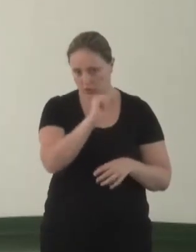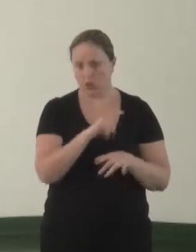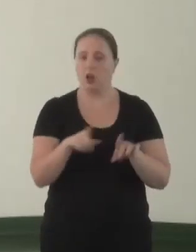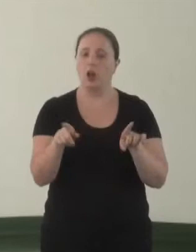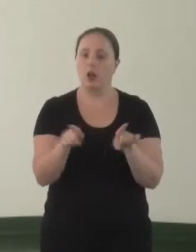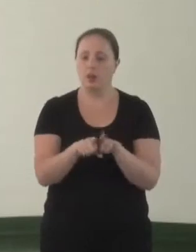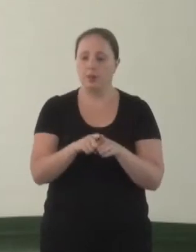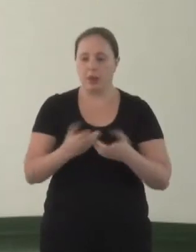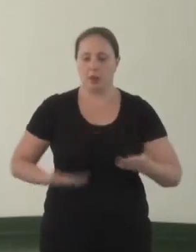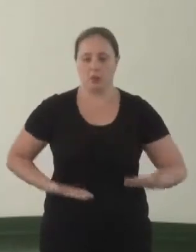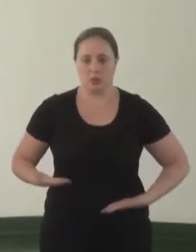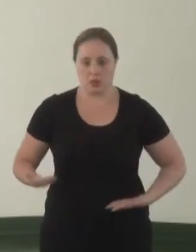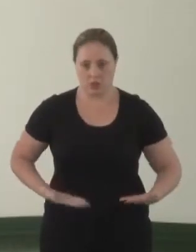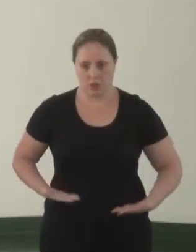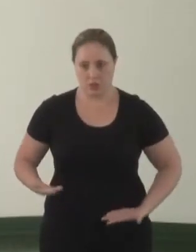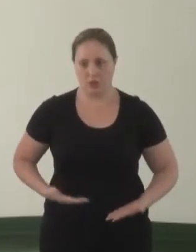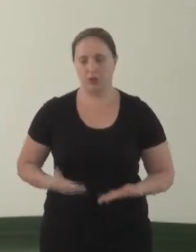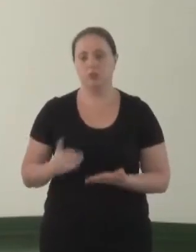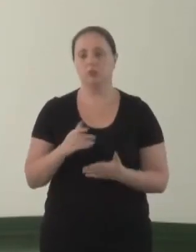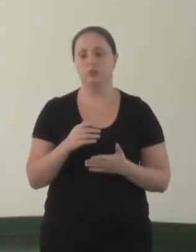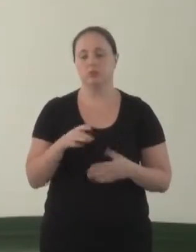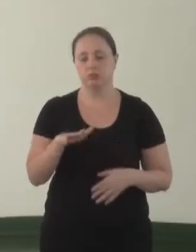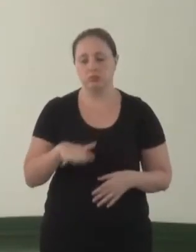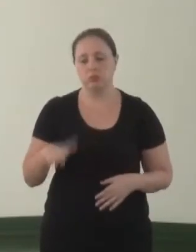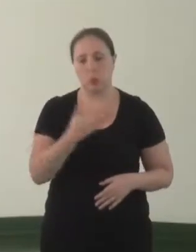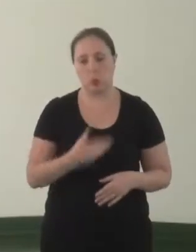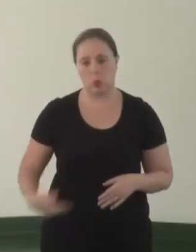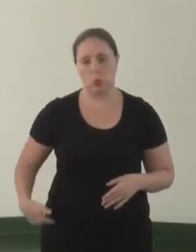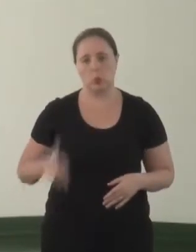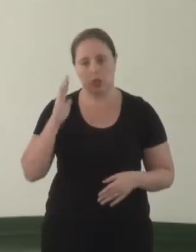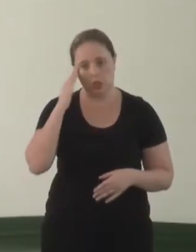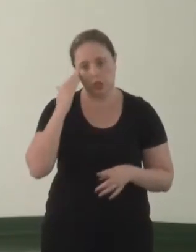também dos servidores dos órgãos públicos e concessionários.